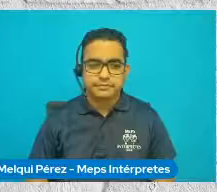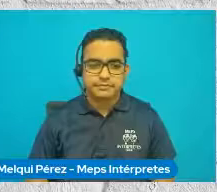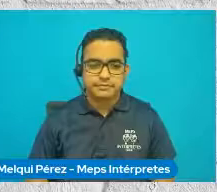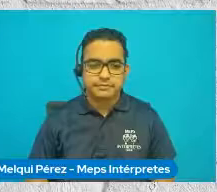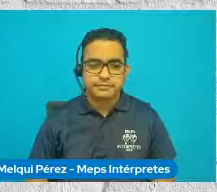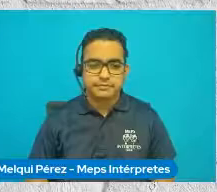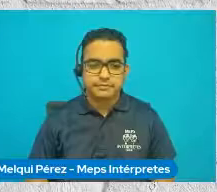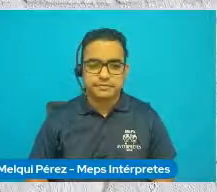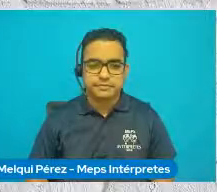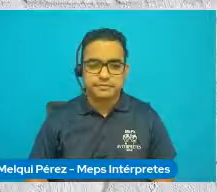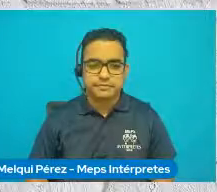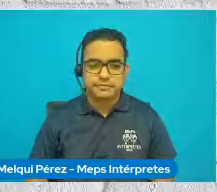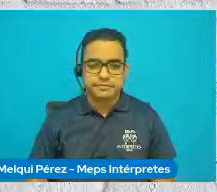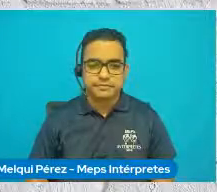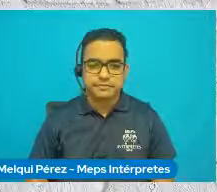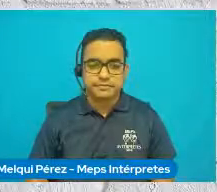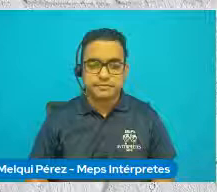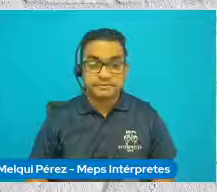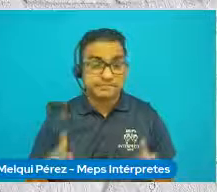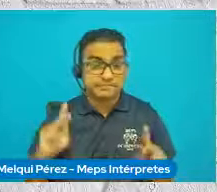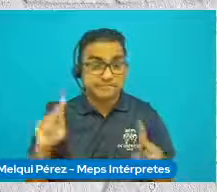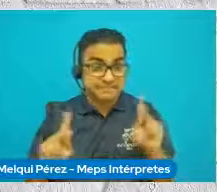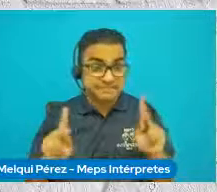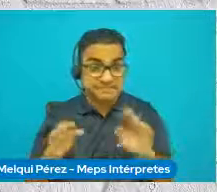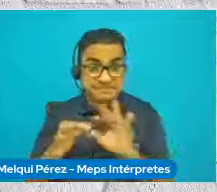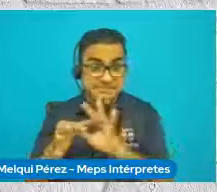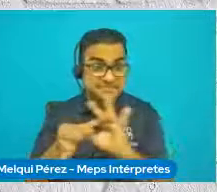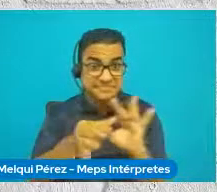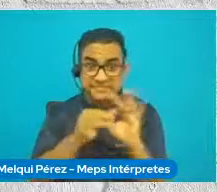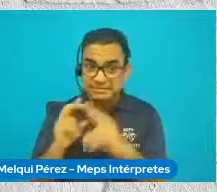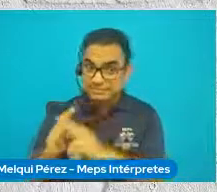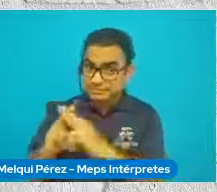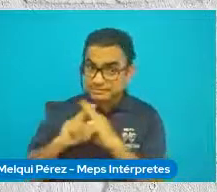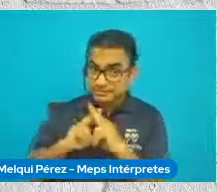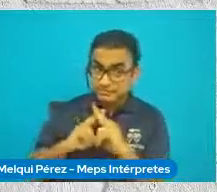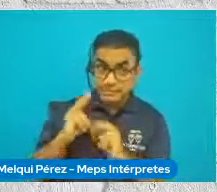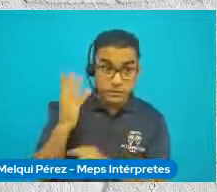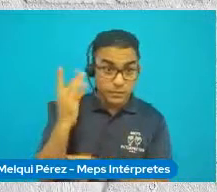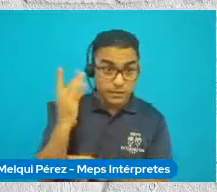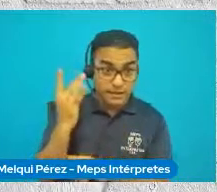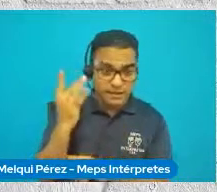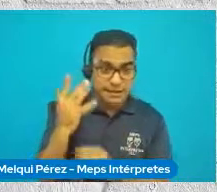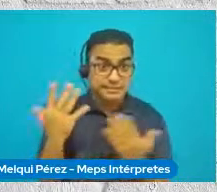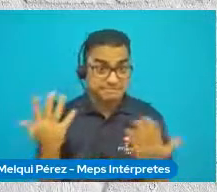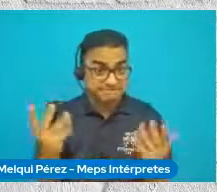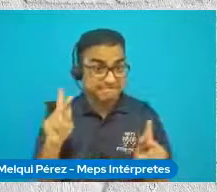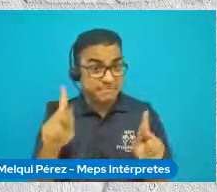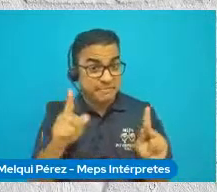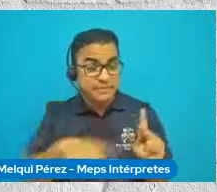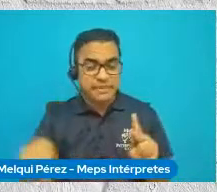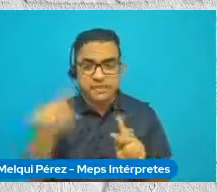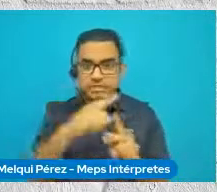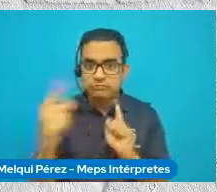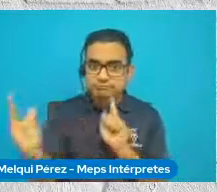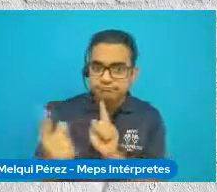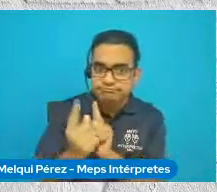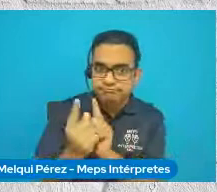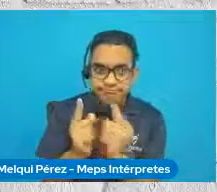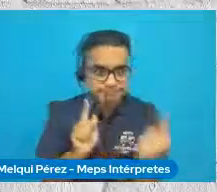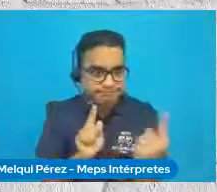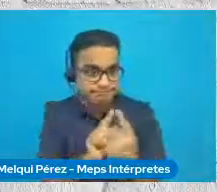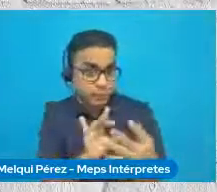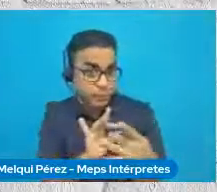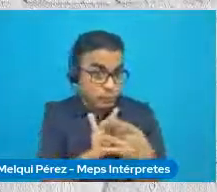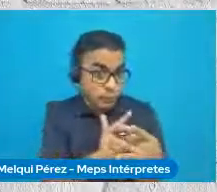Queremos que nos llames las personas unidas. Y no por cualquier motivo. Verás, cuando las personas se unen, lo logramos todo.